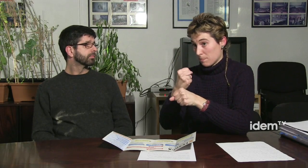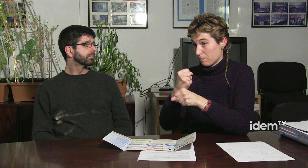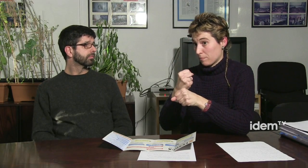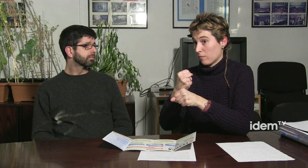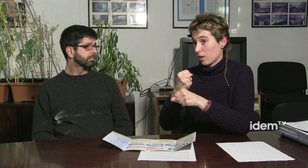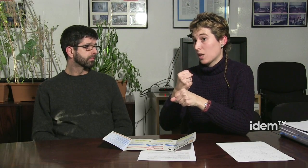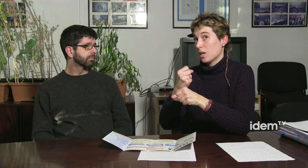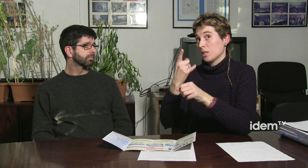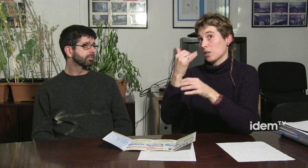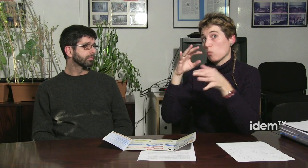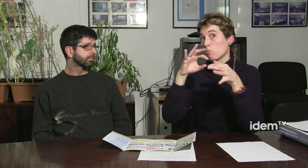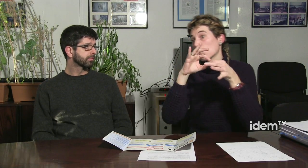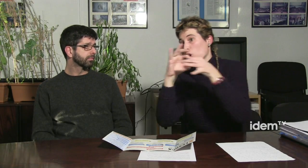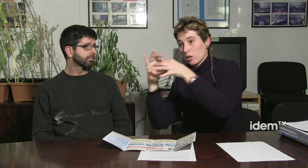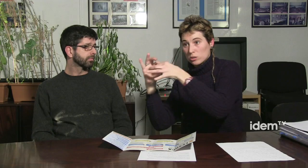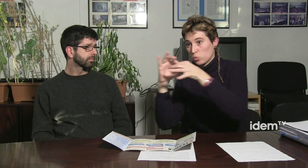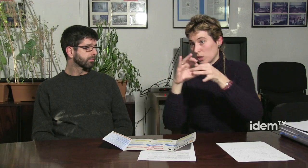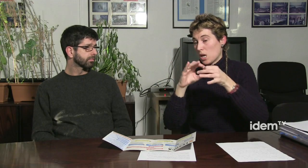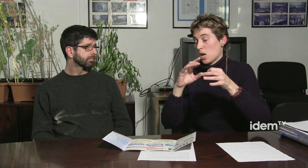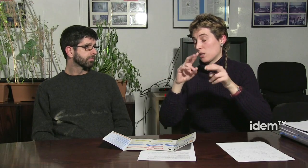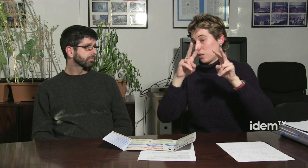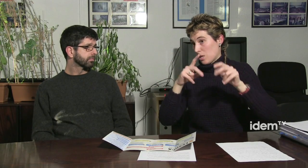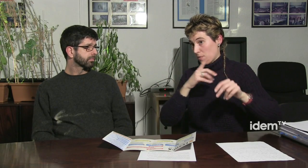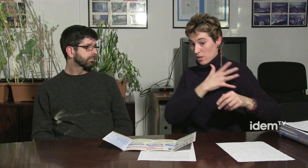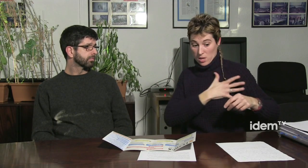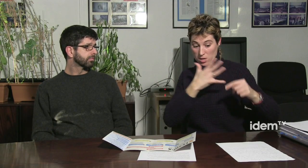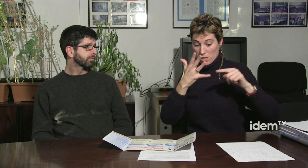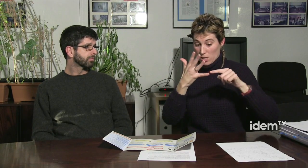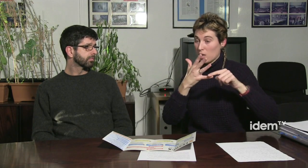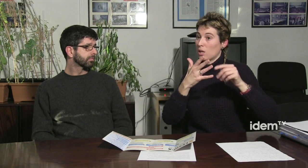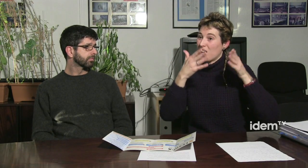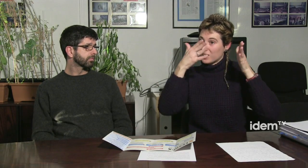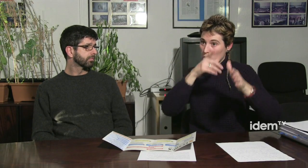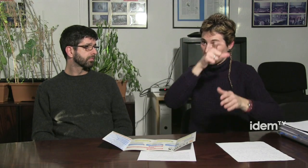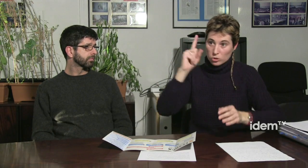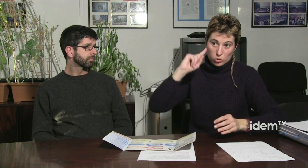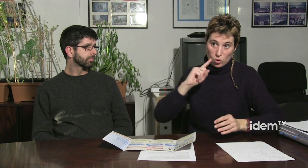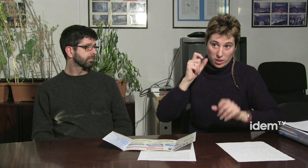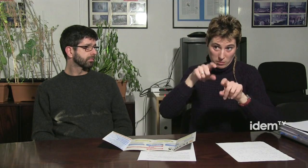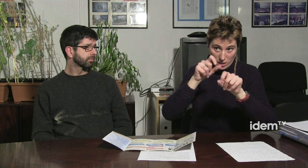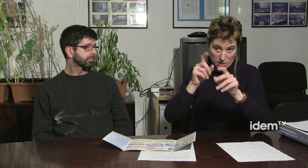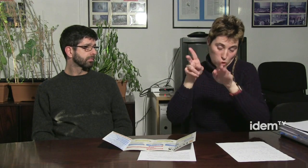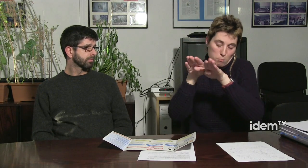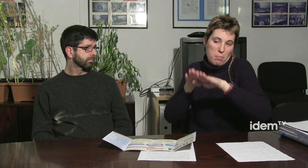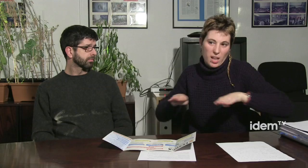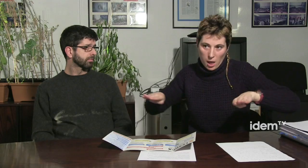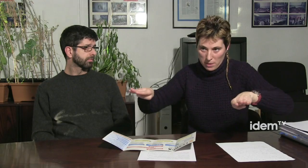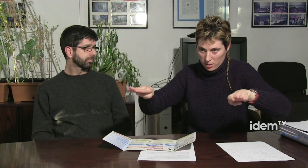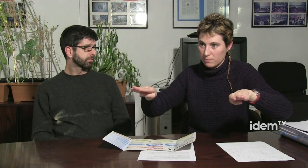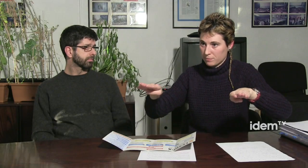El tema laboral, bueno, està molt unit al tema de les cinc comissions, també, o